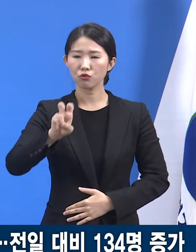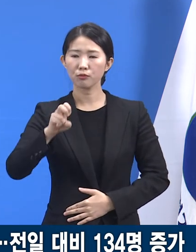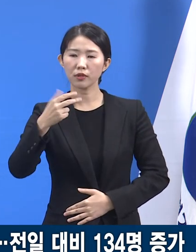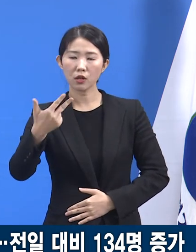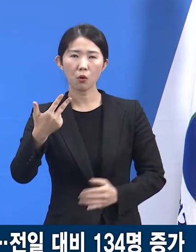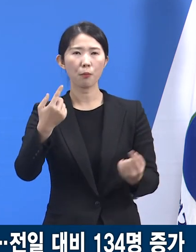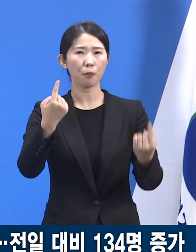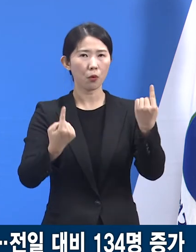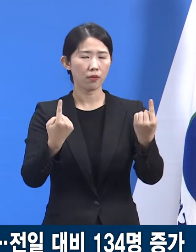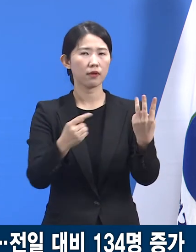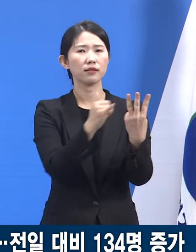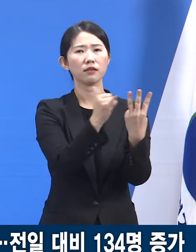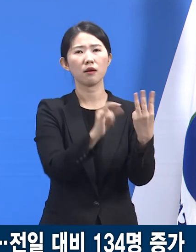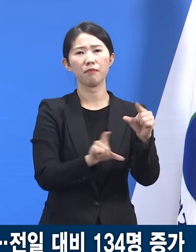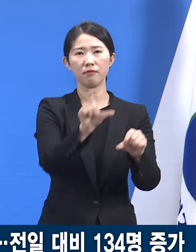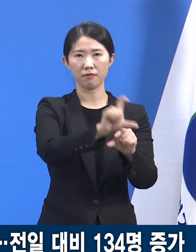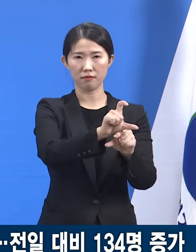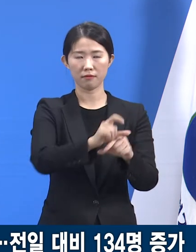증가하였습니다.